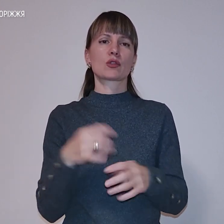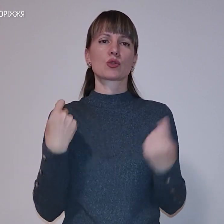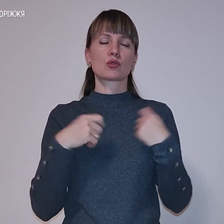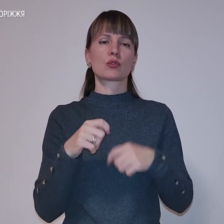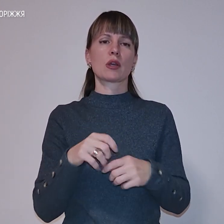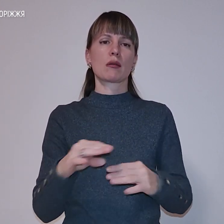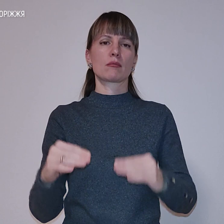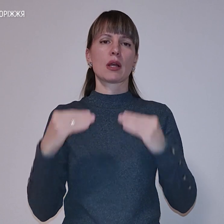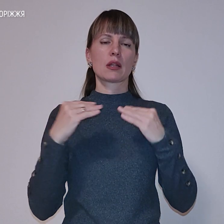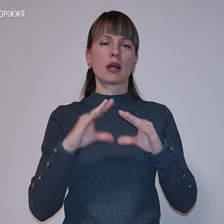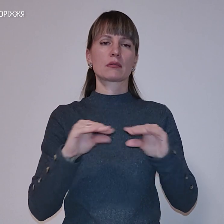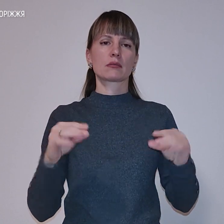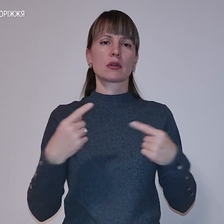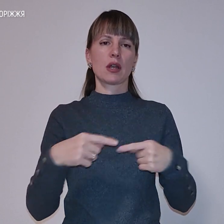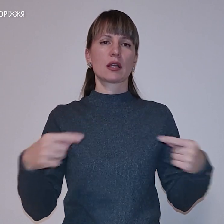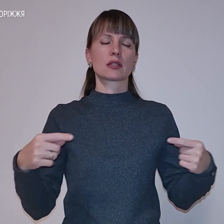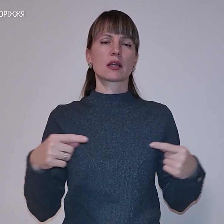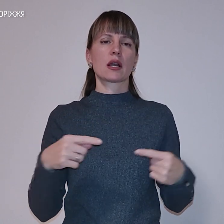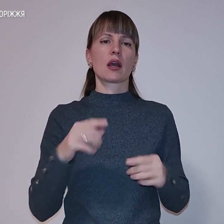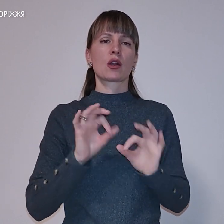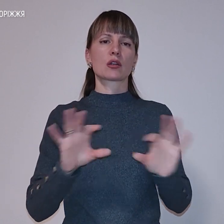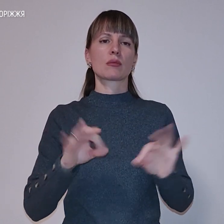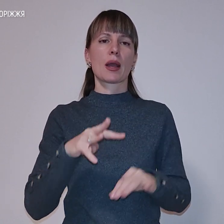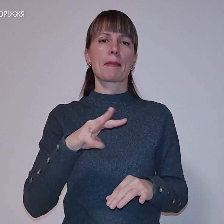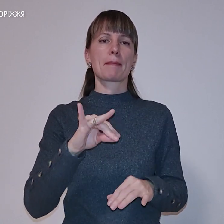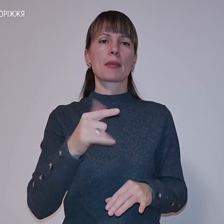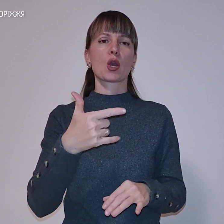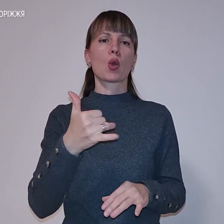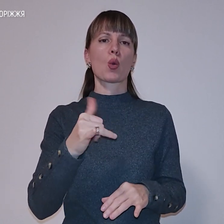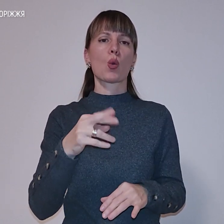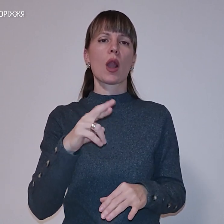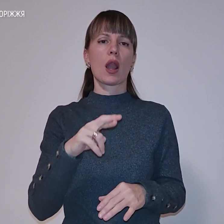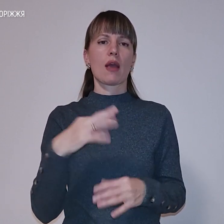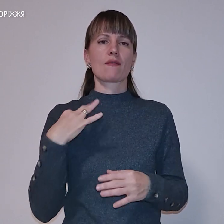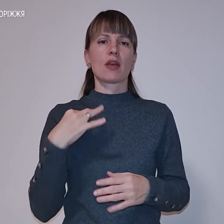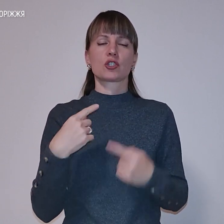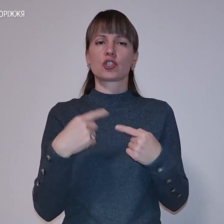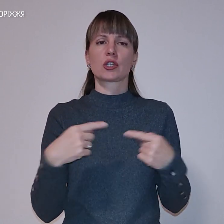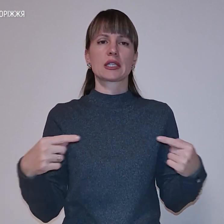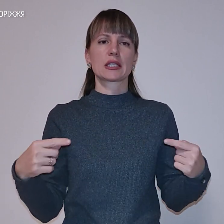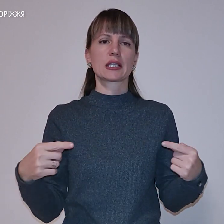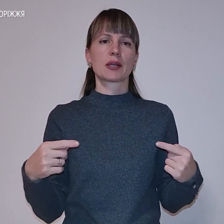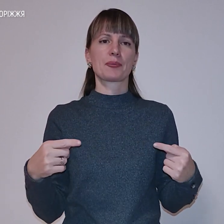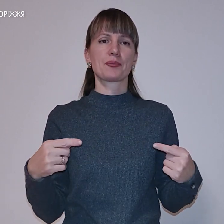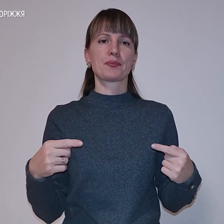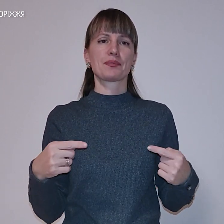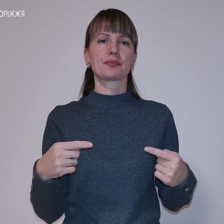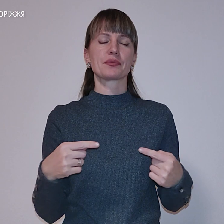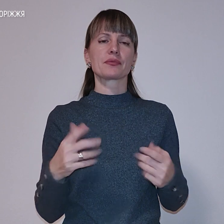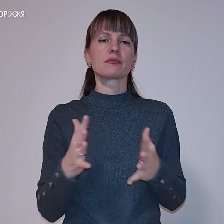матраці тощо, розповідає Інна Мігуля. Речі абсолютно різні. Більша